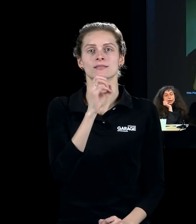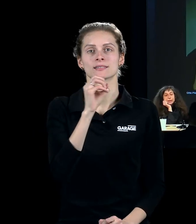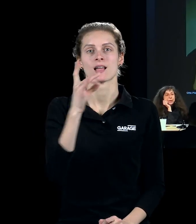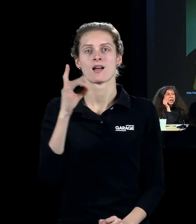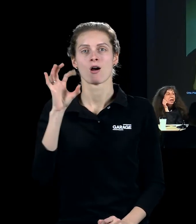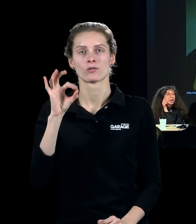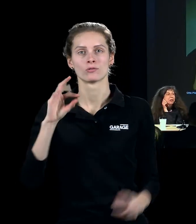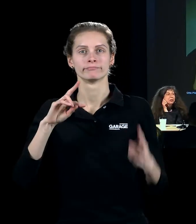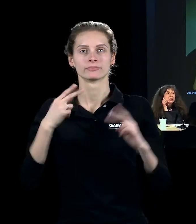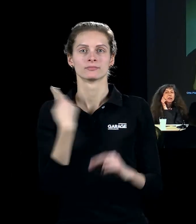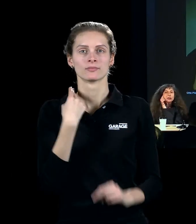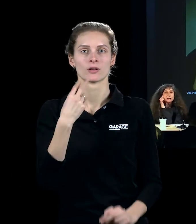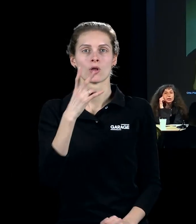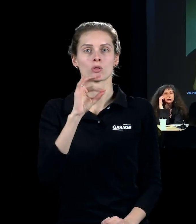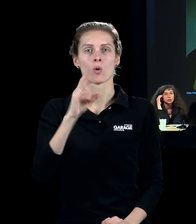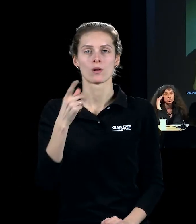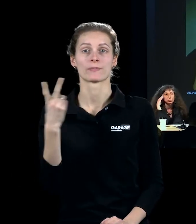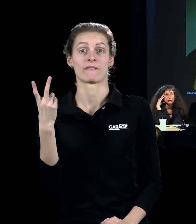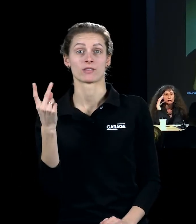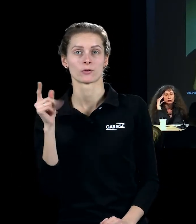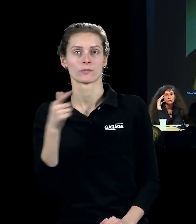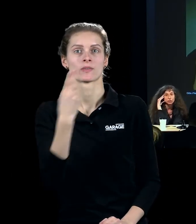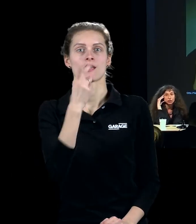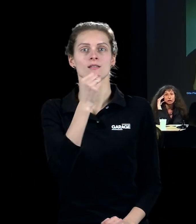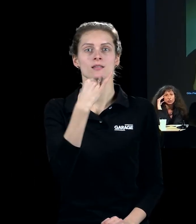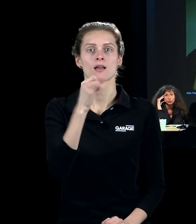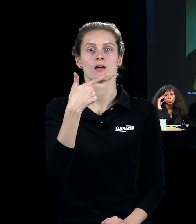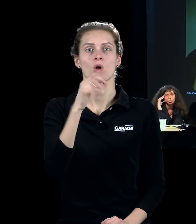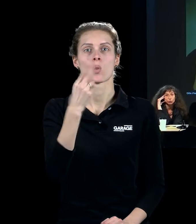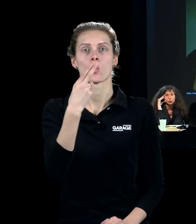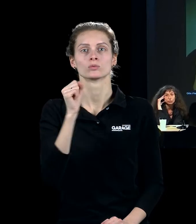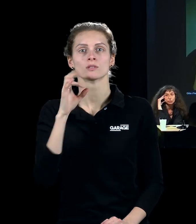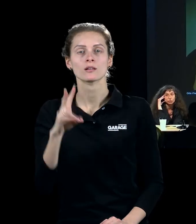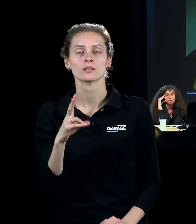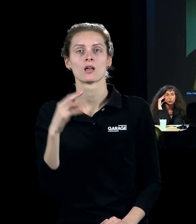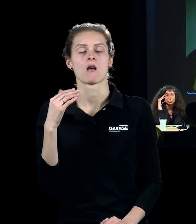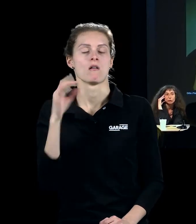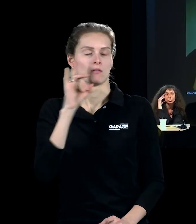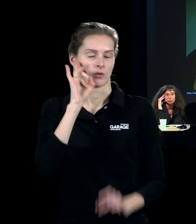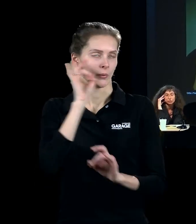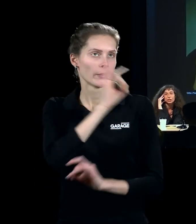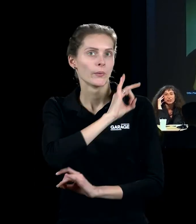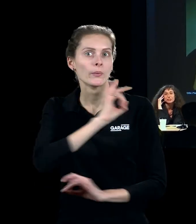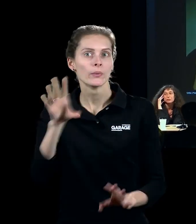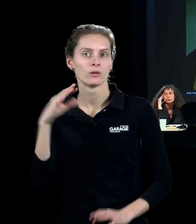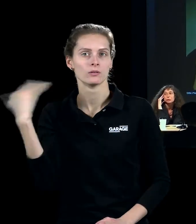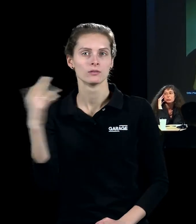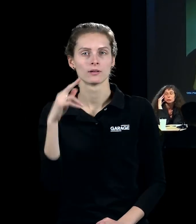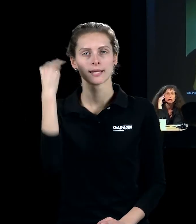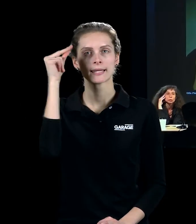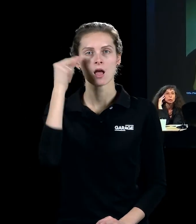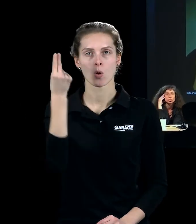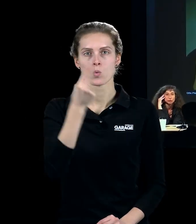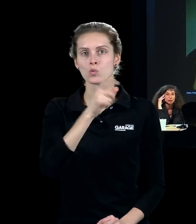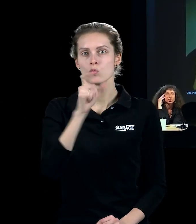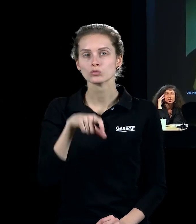Германии. Цайга Цян — один из самых знаменитых современных китайских художников. Это вот этот феномен нового китайского искусства,